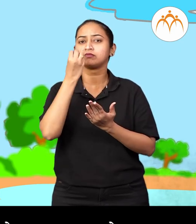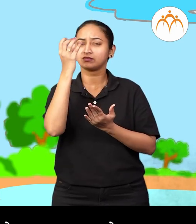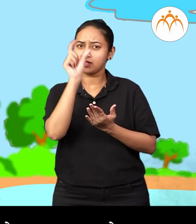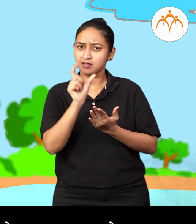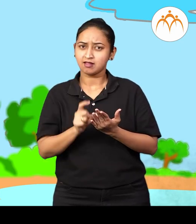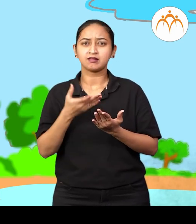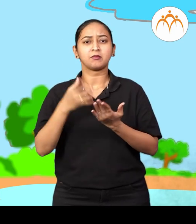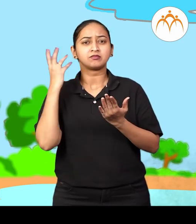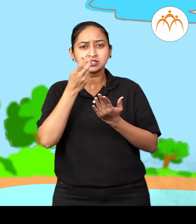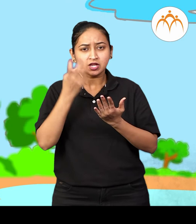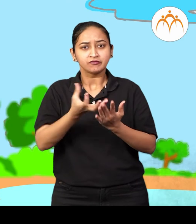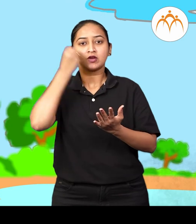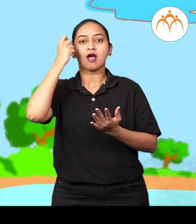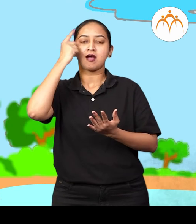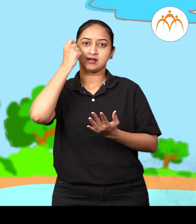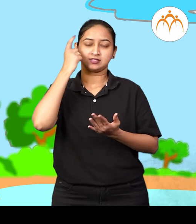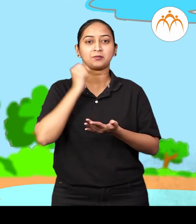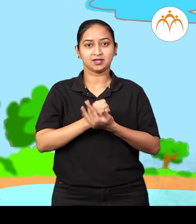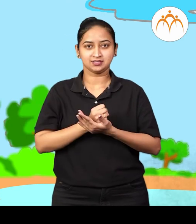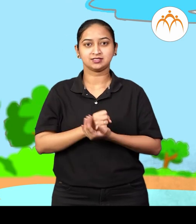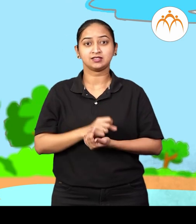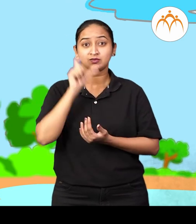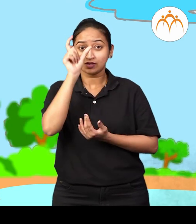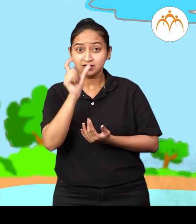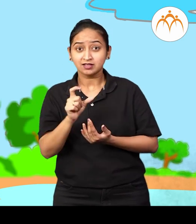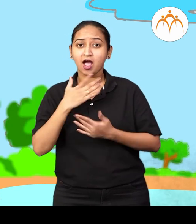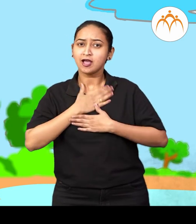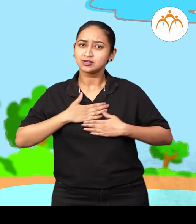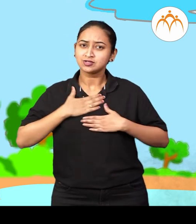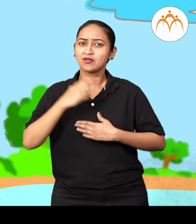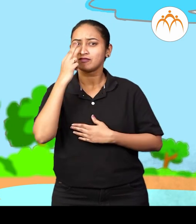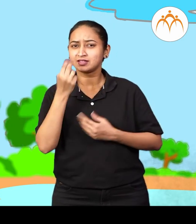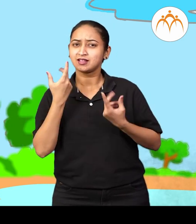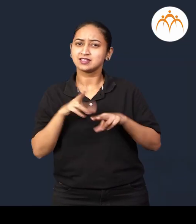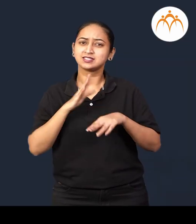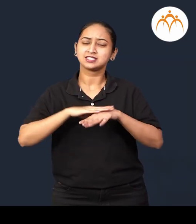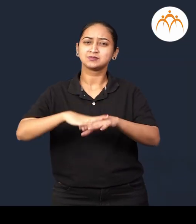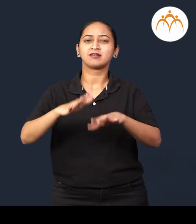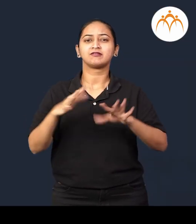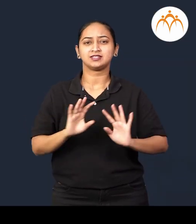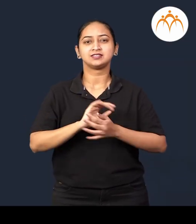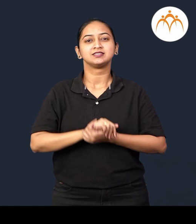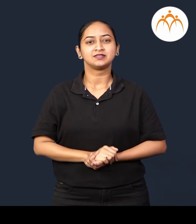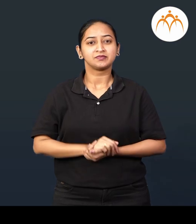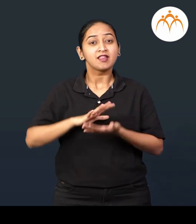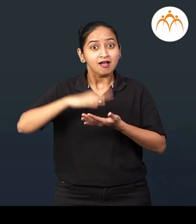ते शोधा, आणी समझून ग्या, शब्दांची गम्मत अनुभवा, आपन काई शिकलो,